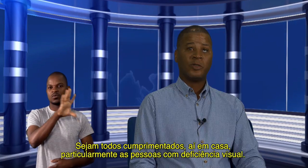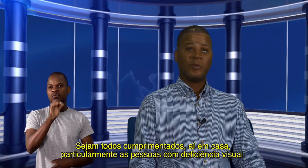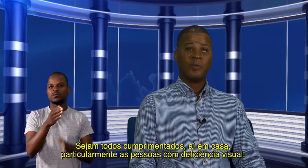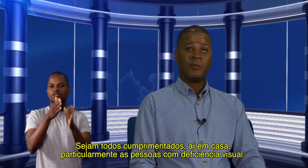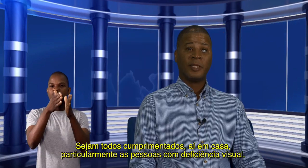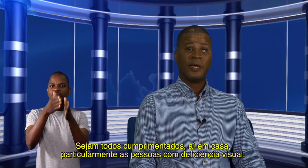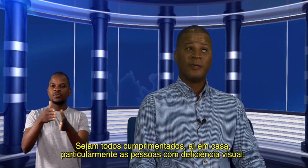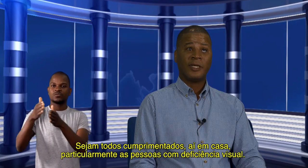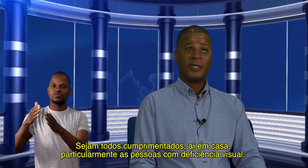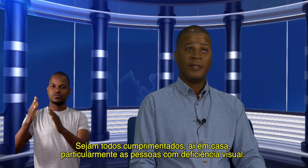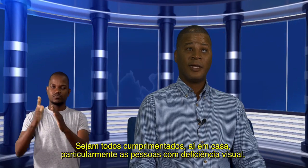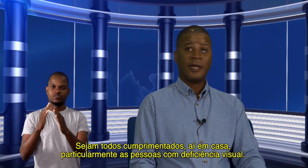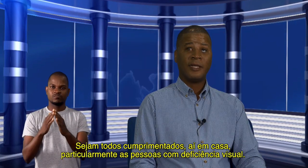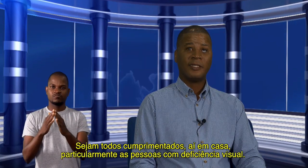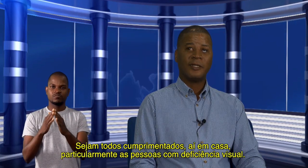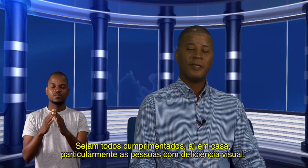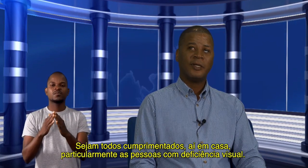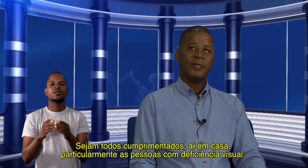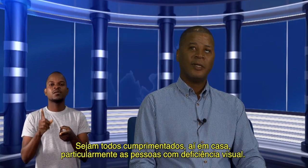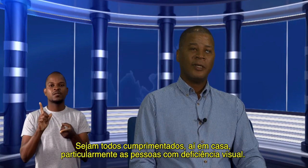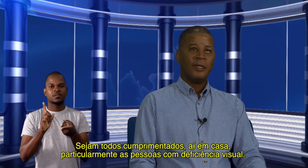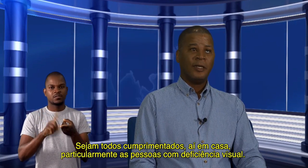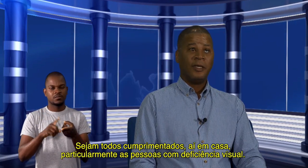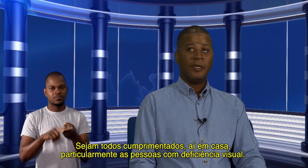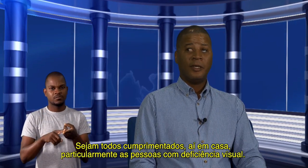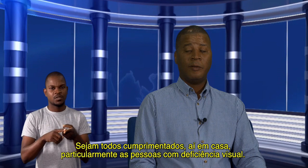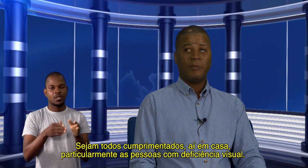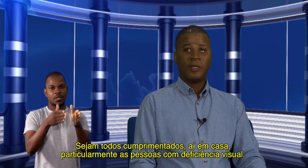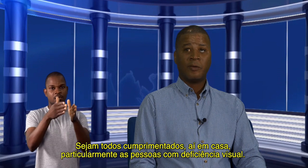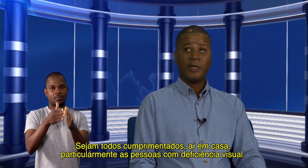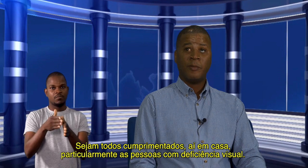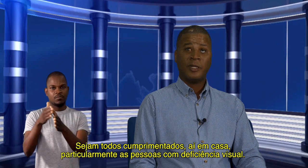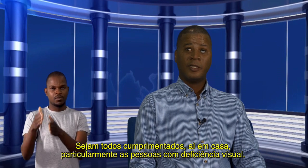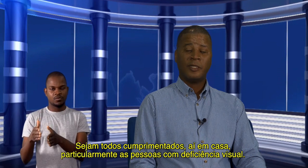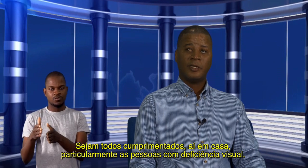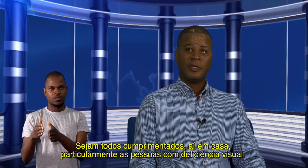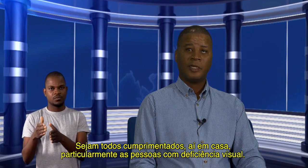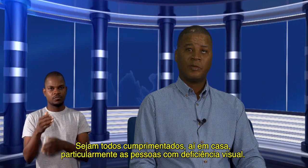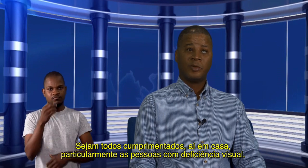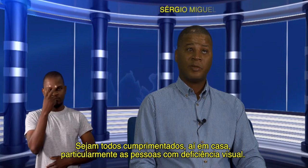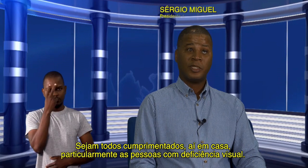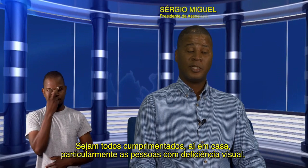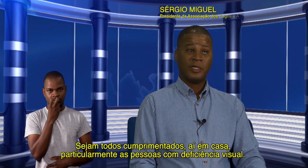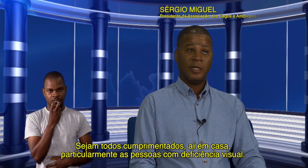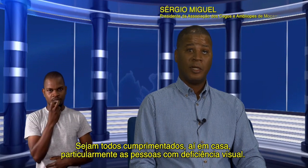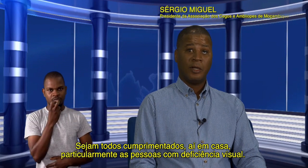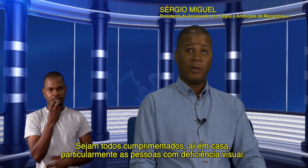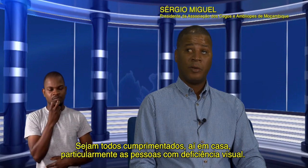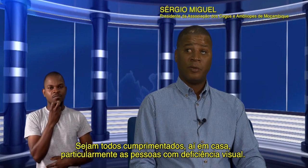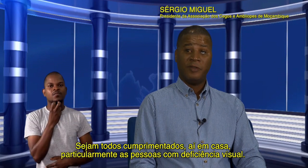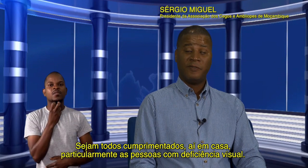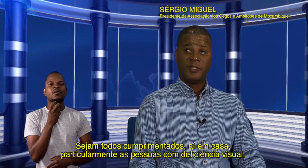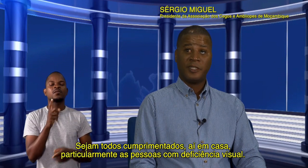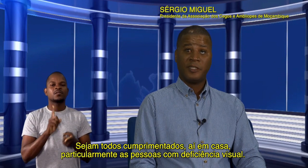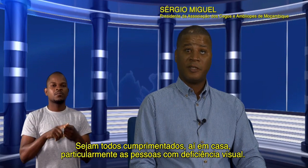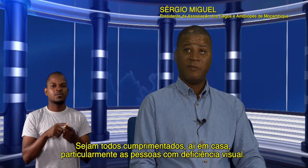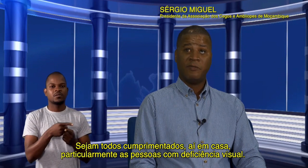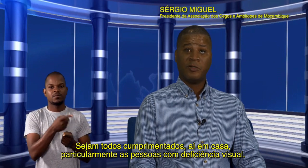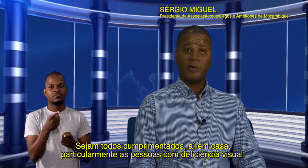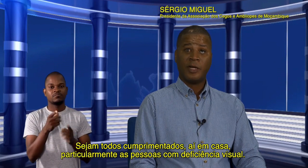cumprimentados aí de casa e, particularmente, as pessoas com deficiência visual